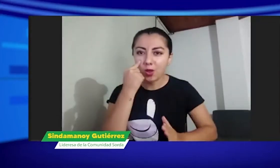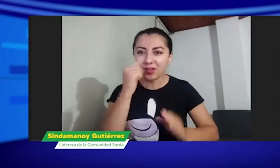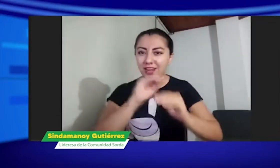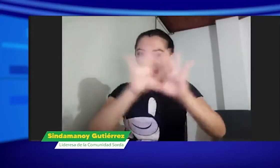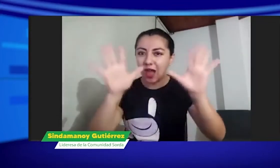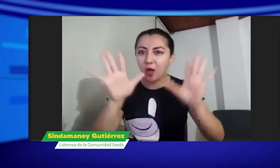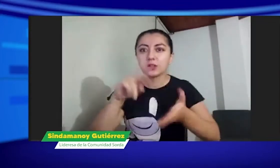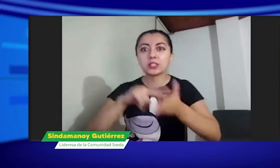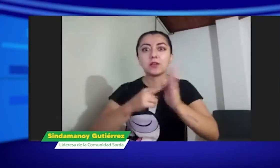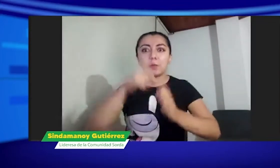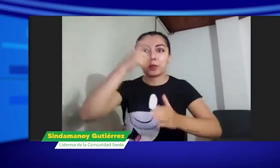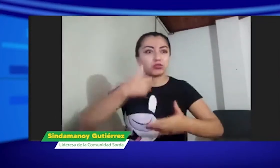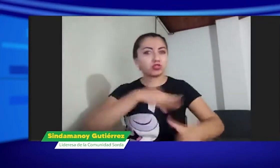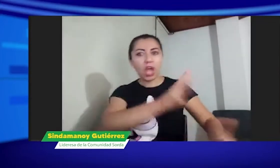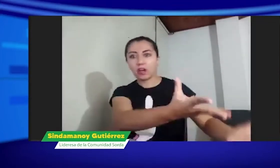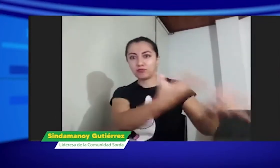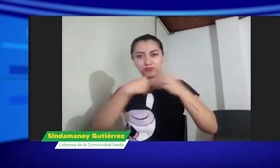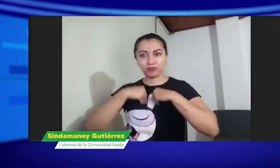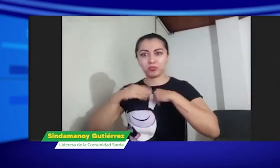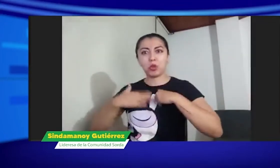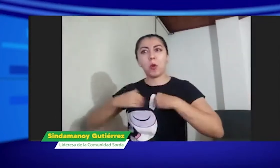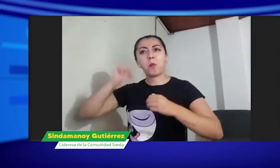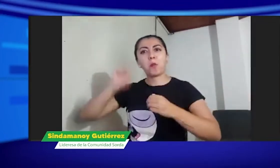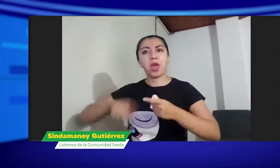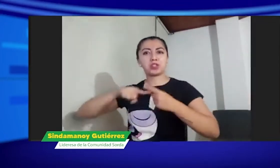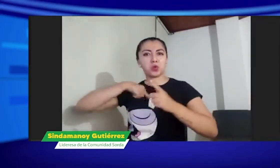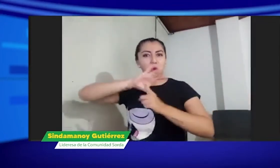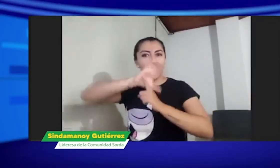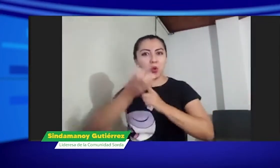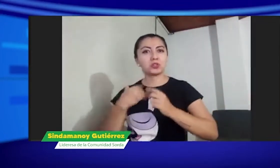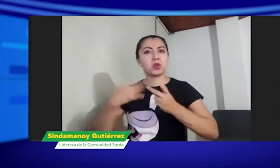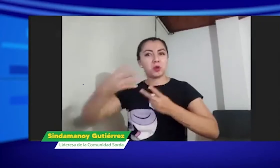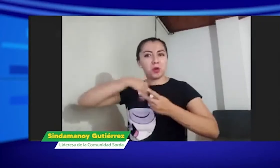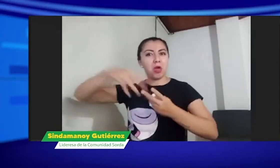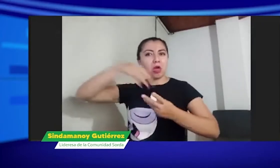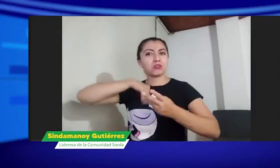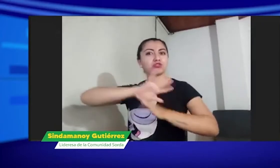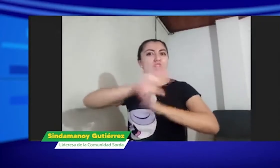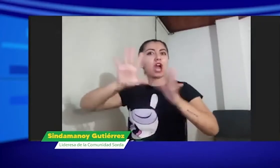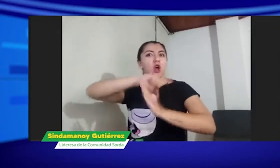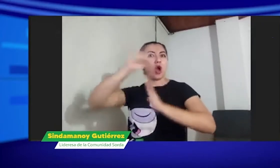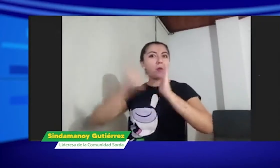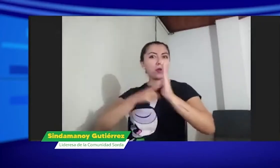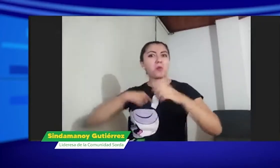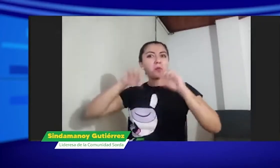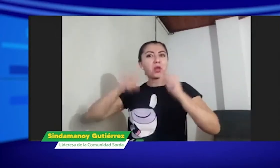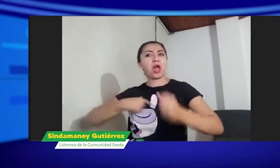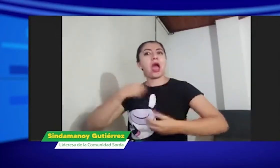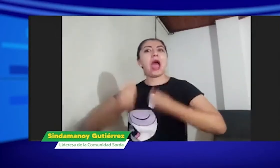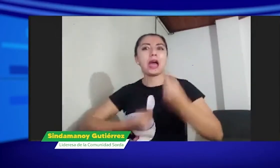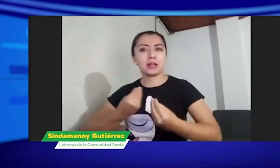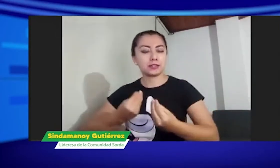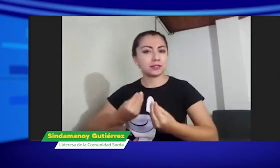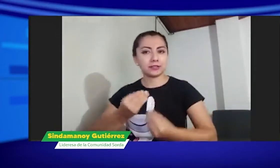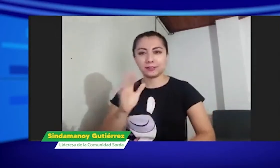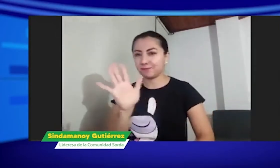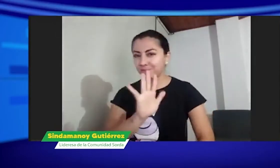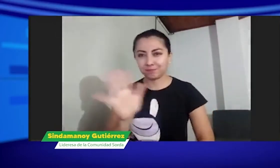están aprendiendo lengua de señas, pero esto no quiere decir que se puedan apropiar de todo lo que trae una